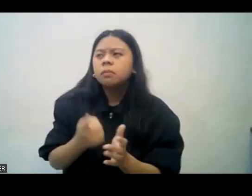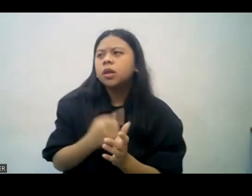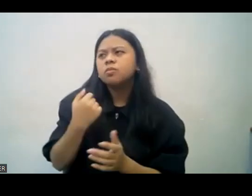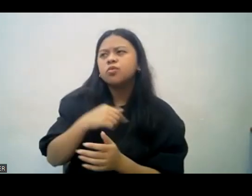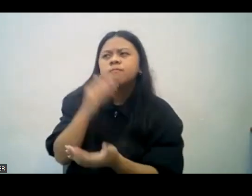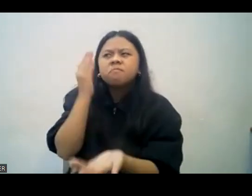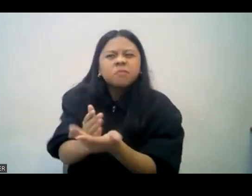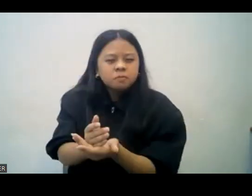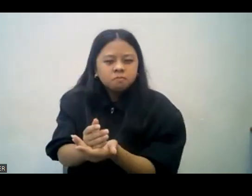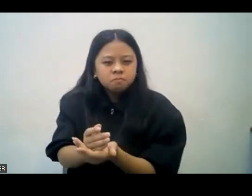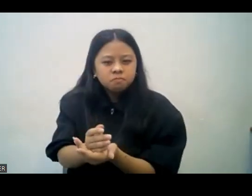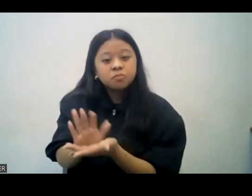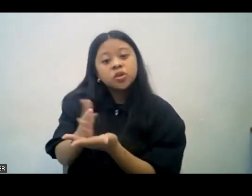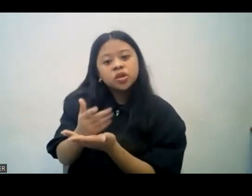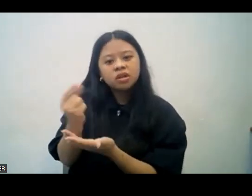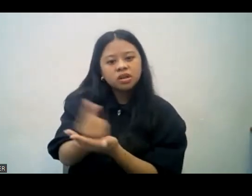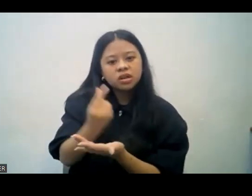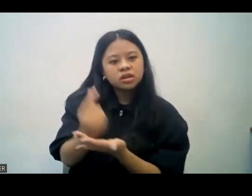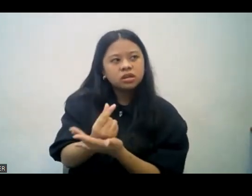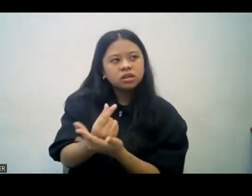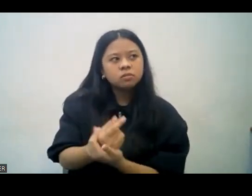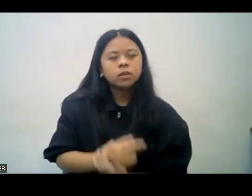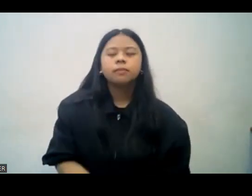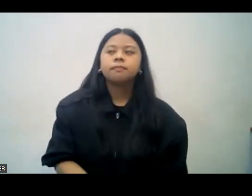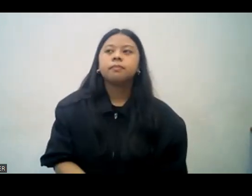Minsan po ay itinitigil natin yung pangangaral ng ibanghelyo.